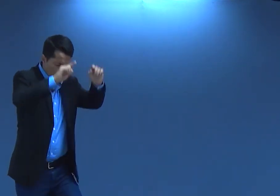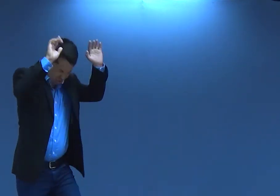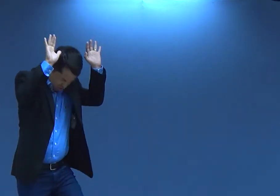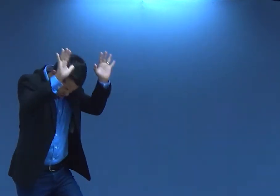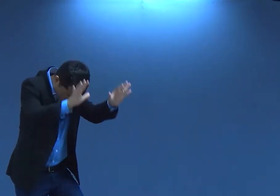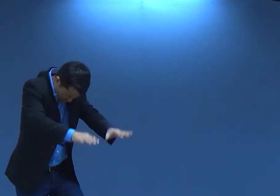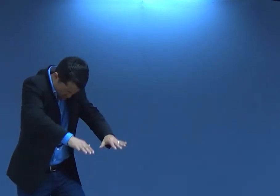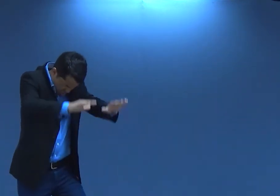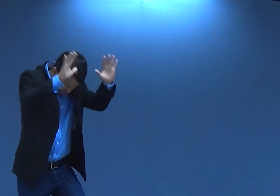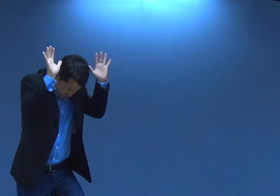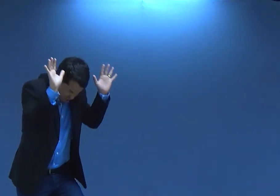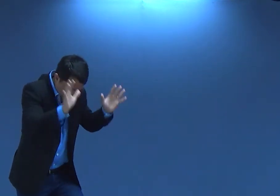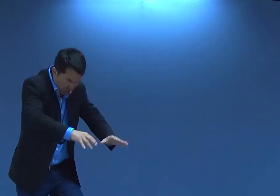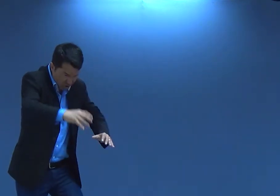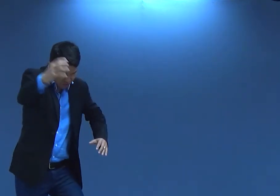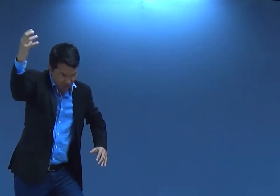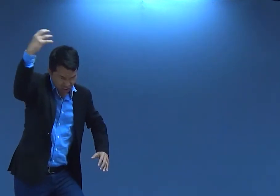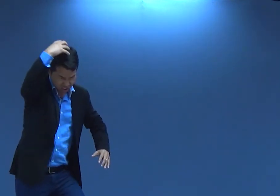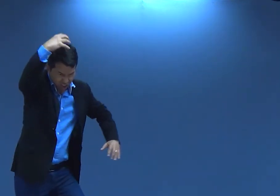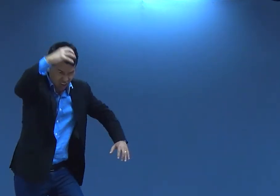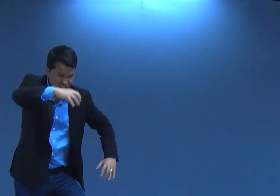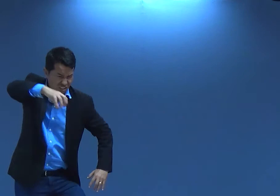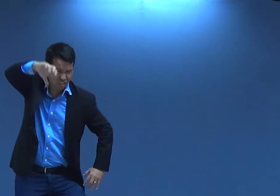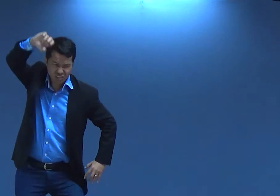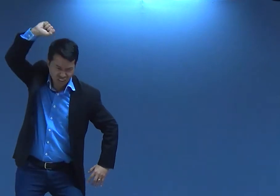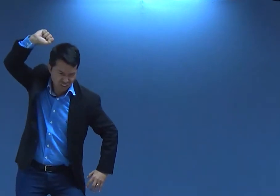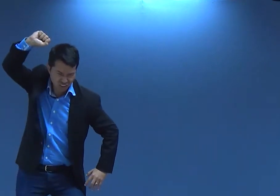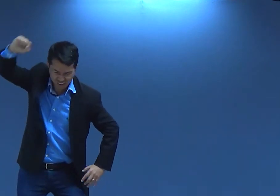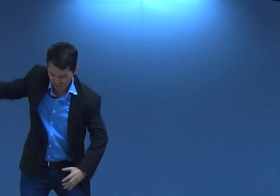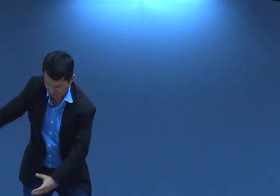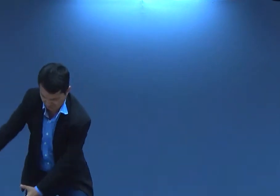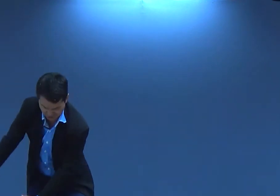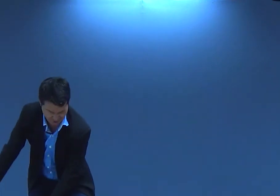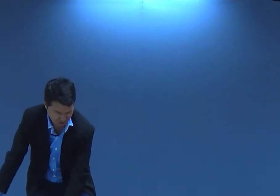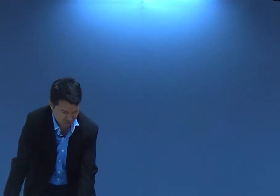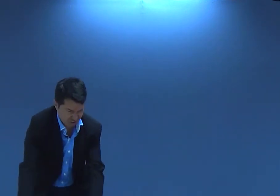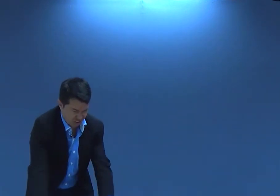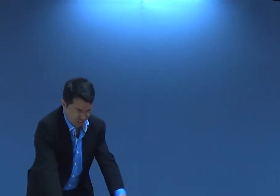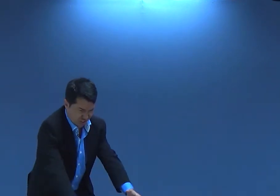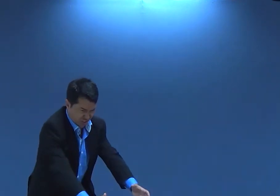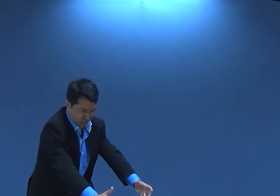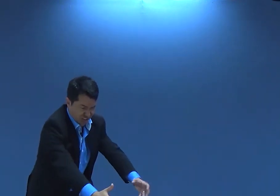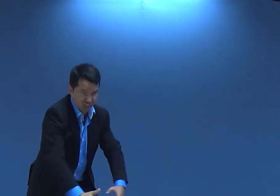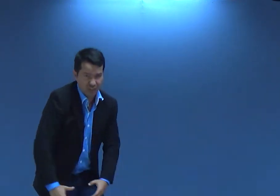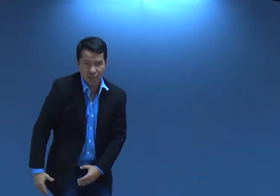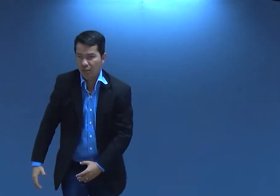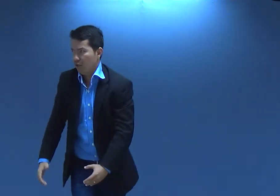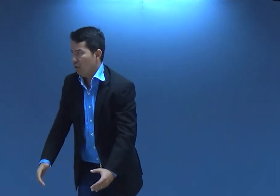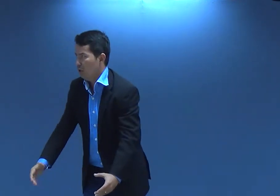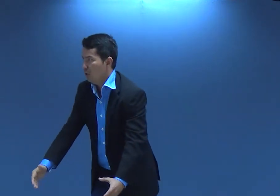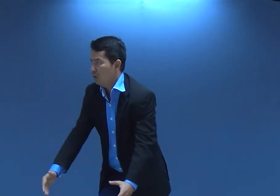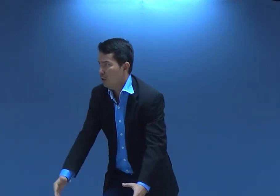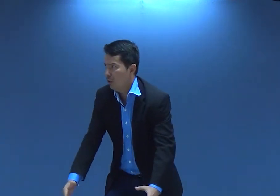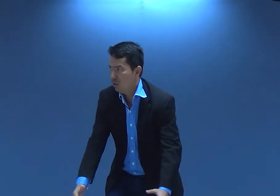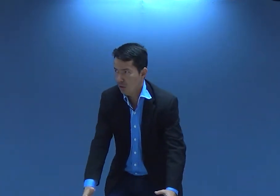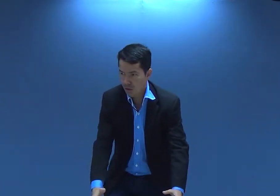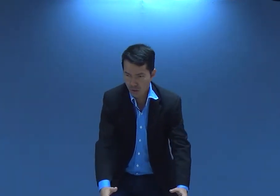também. Eu quero adorar a Jesus. Ele é o nosso rei. Ele é o único. Toma esse presente. E ela